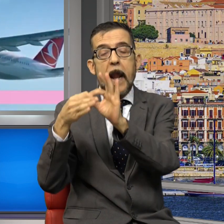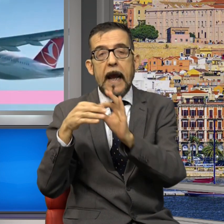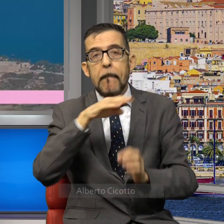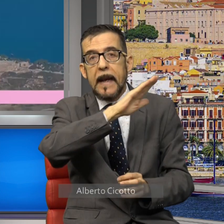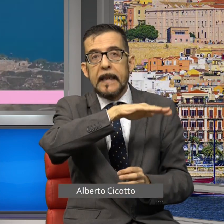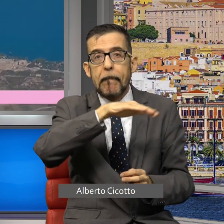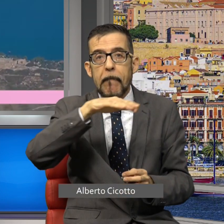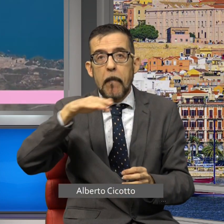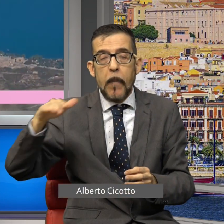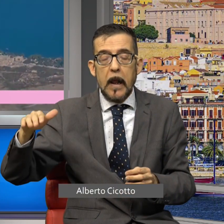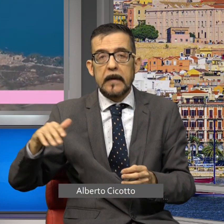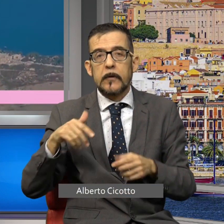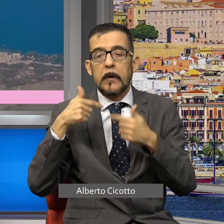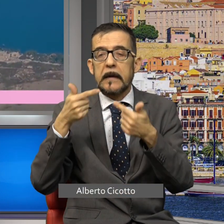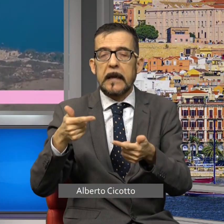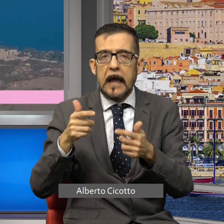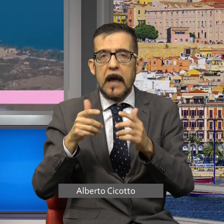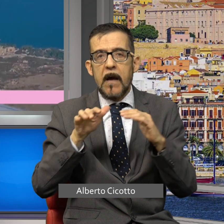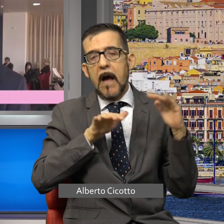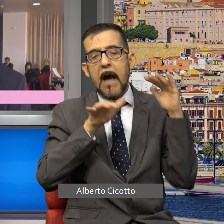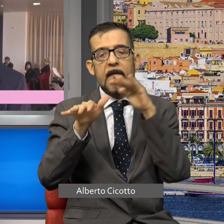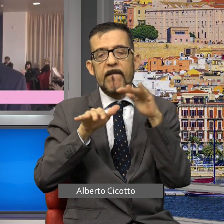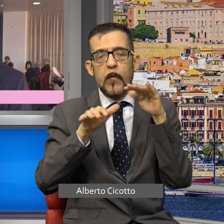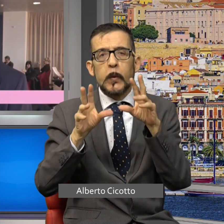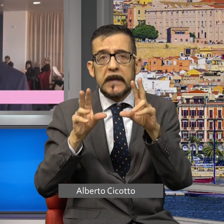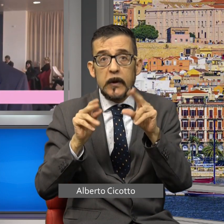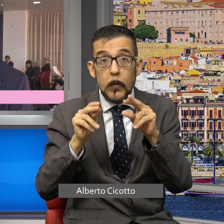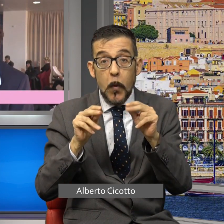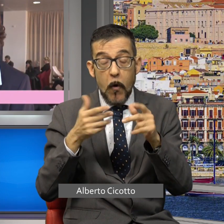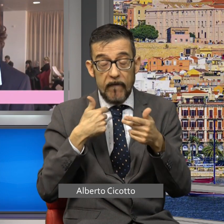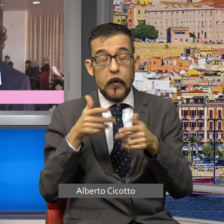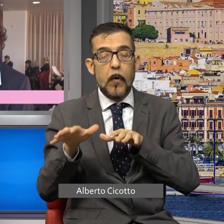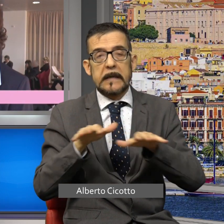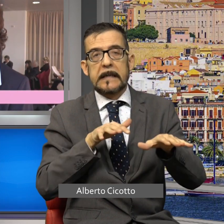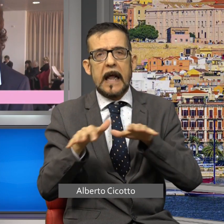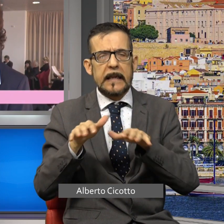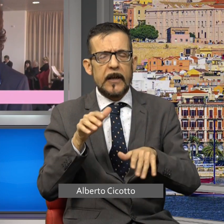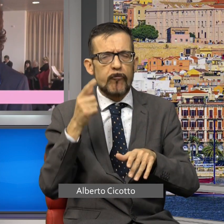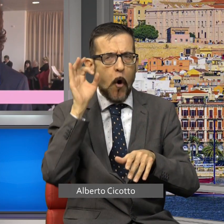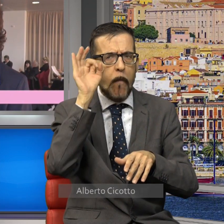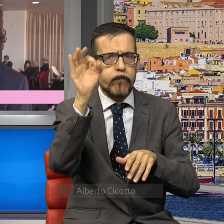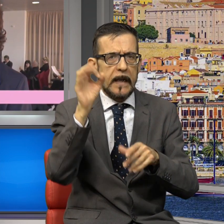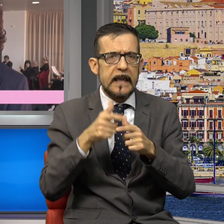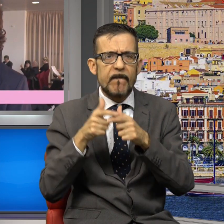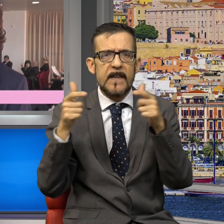e garantire afflussi nuovi per noi rientrano nelle nostre strategie e nei nostri obiettivi di sviluppo.